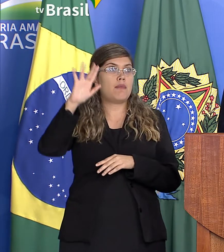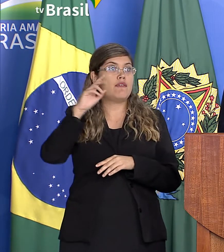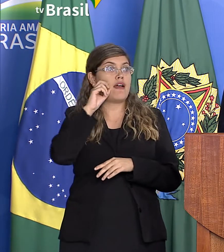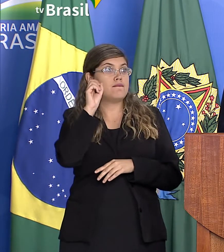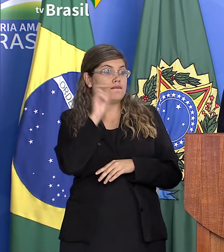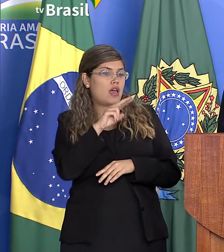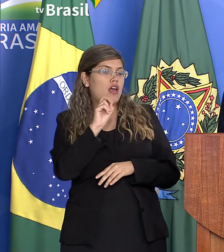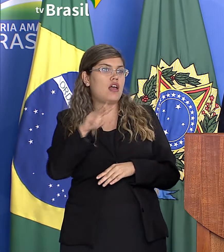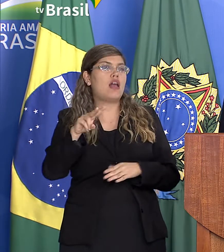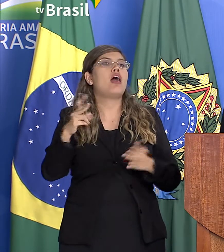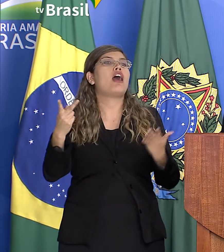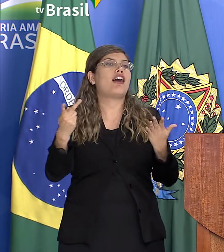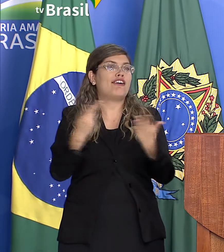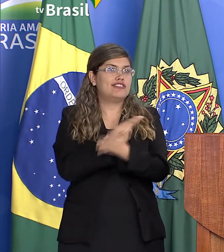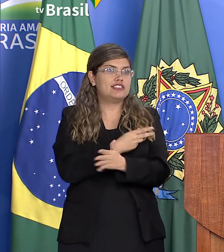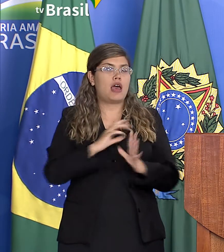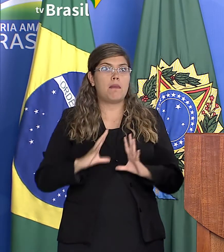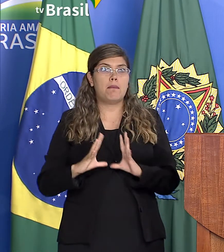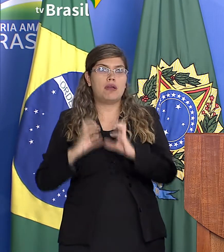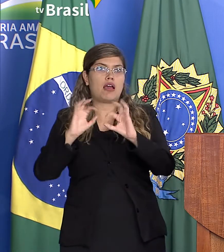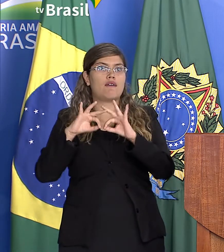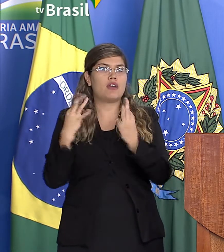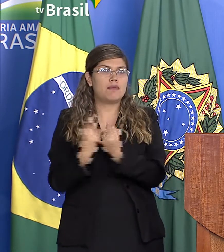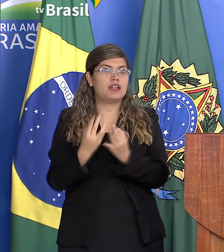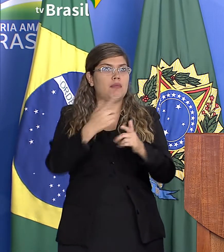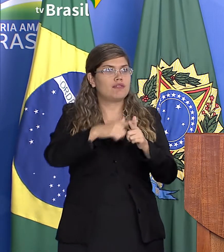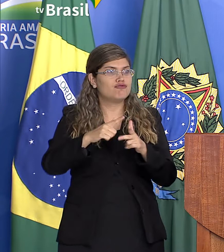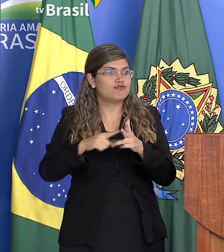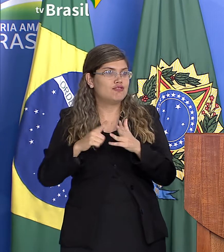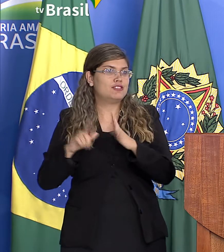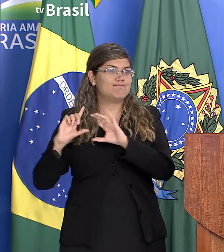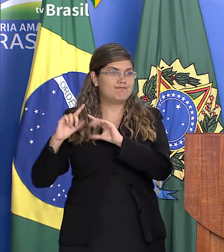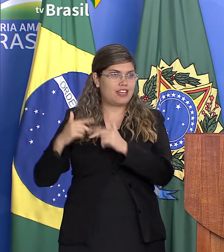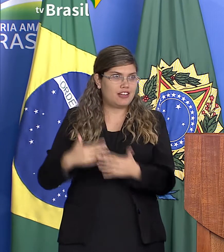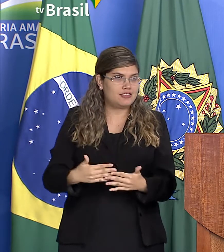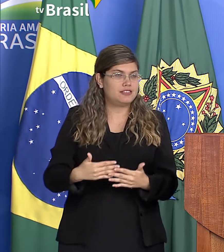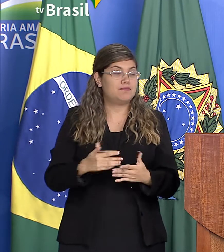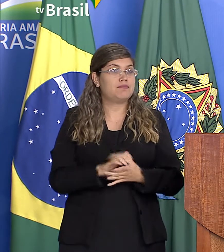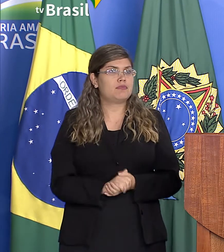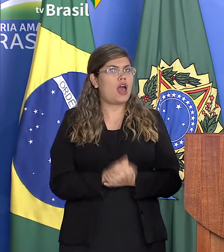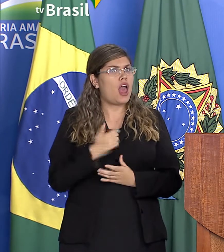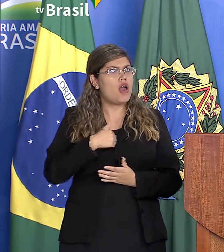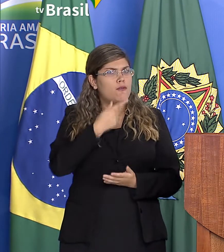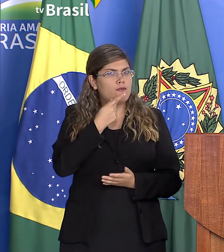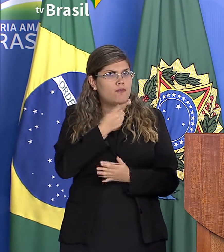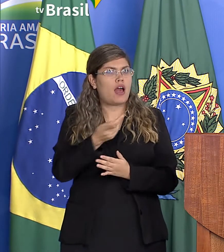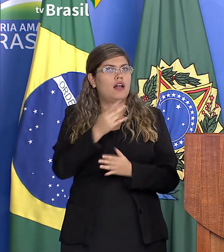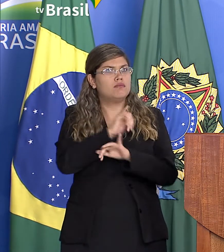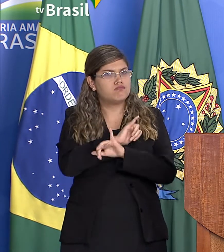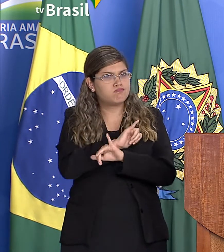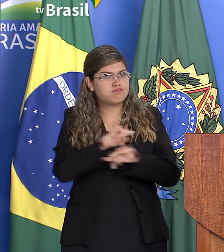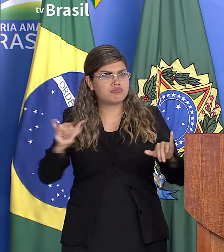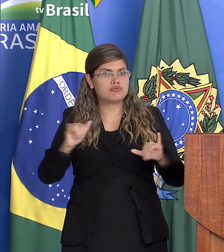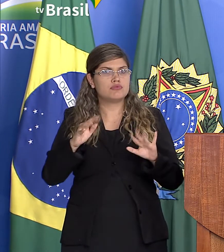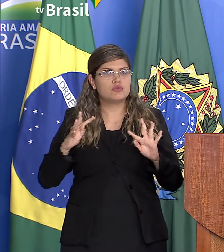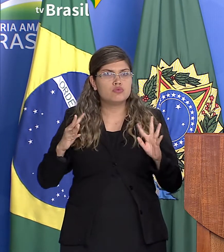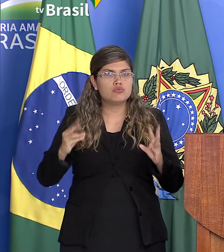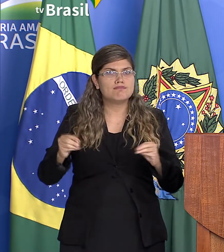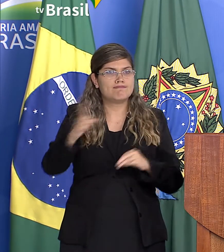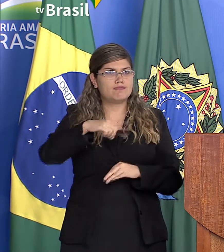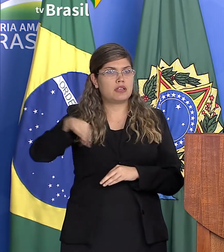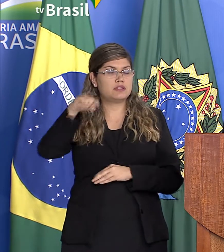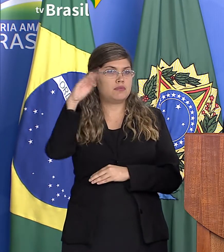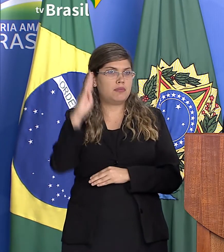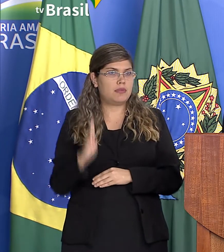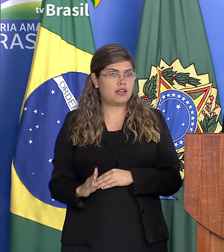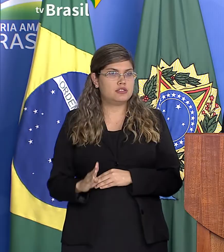partilha entre os seus familiares confesso a todos vocês general Brasil que apesar